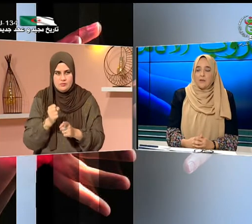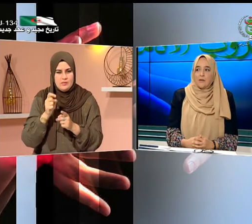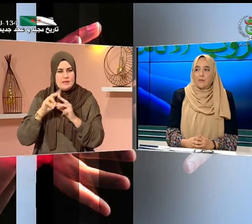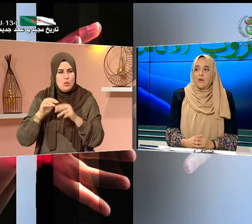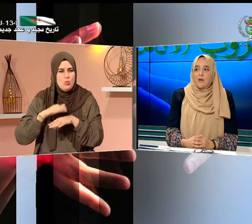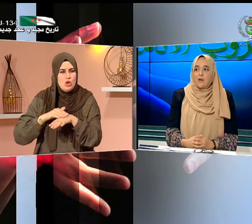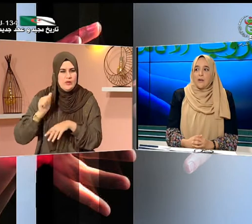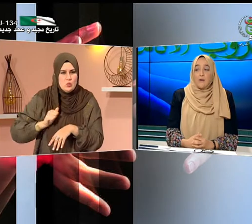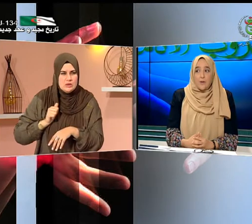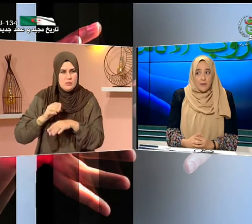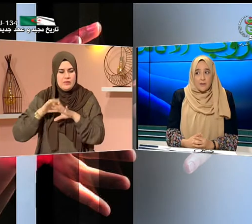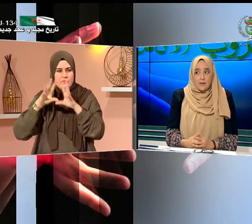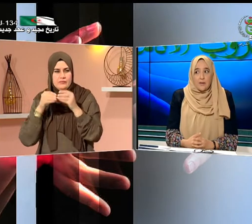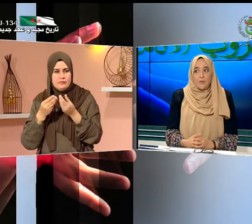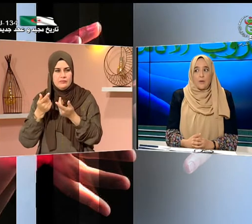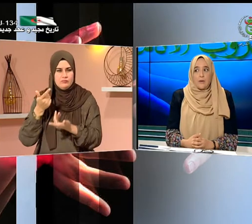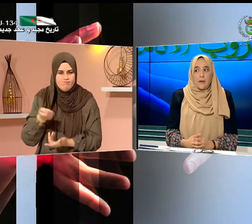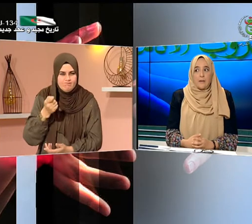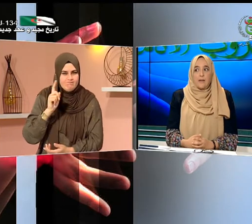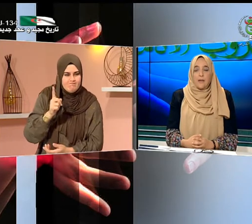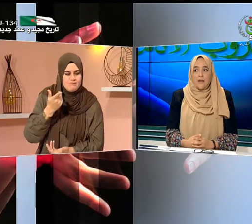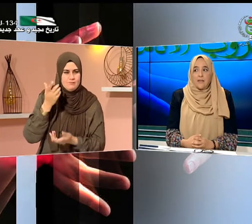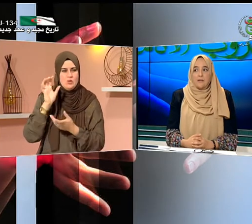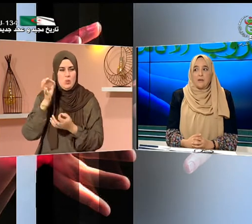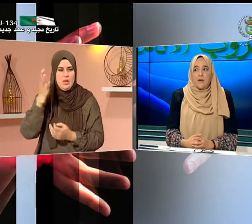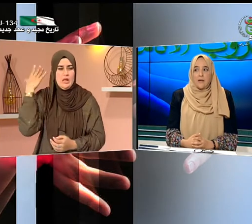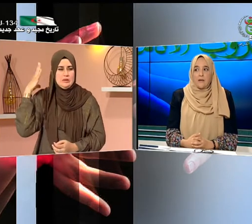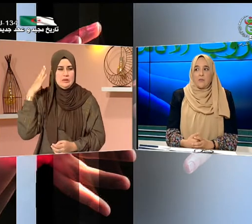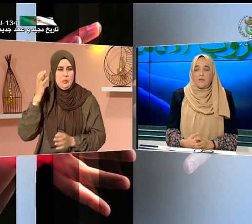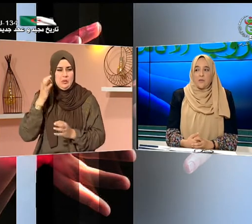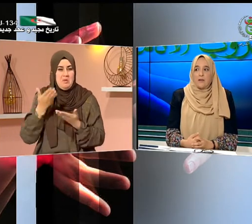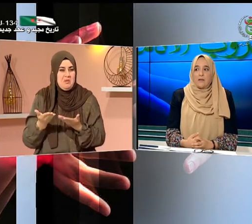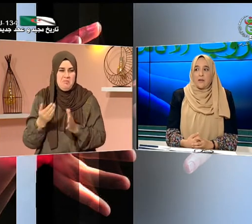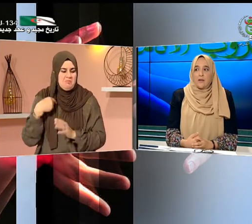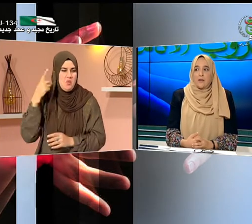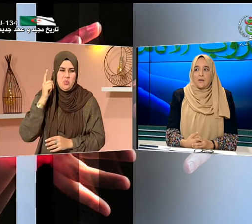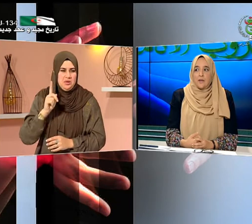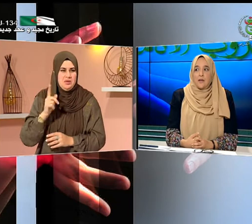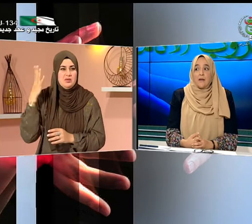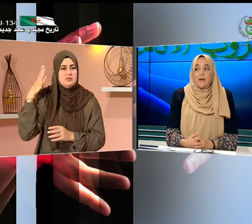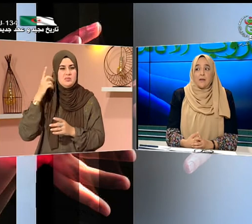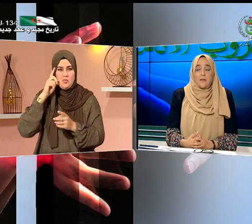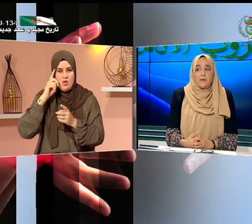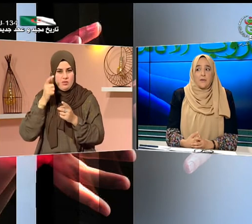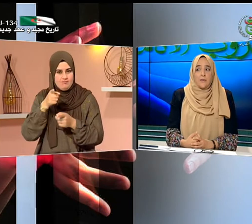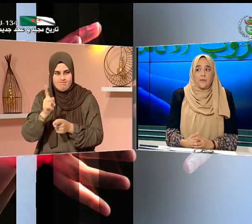للصم كين هناك أساتدة لديهم حس يعني بمساعدة الأشخاص أنا في